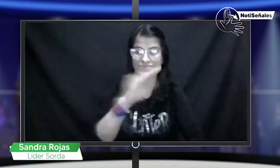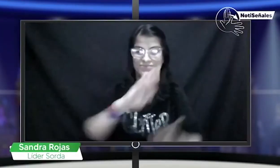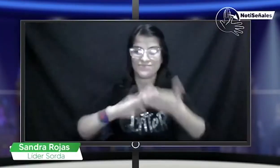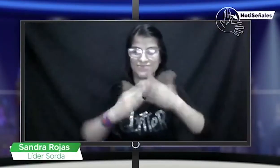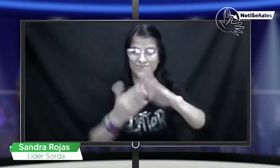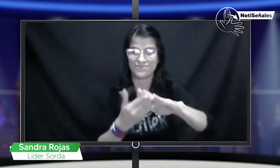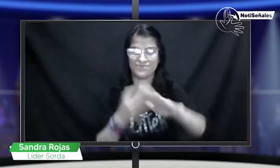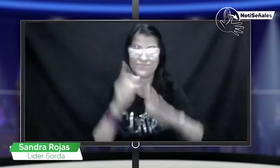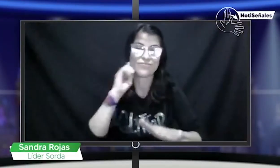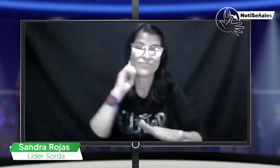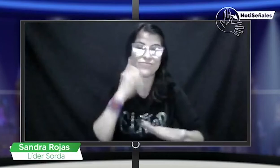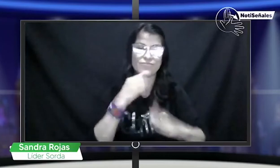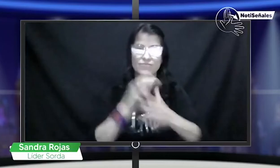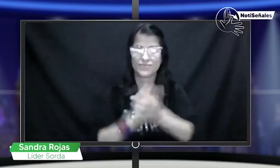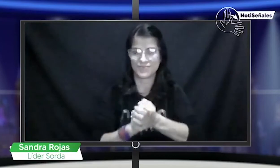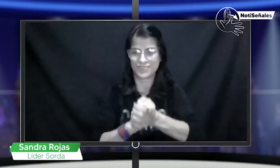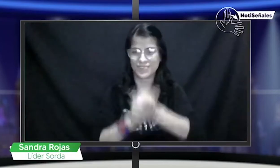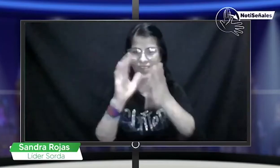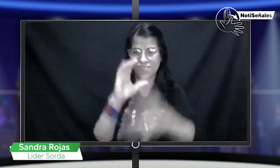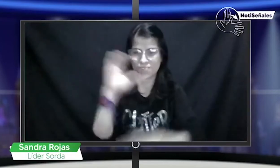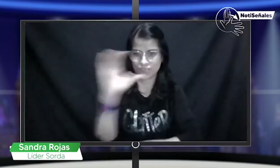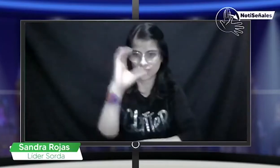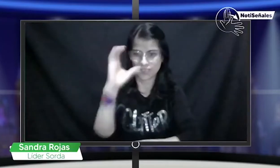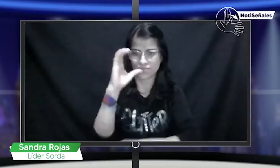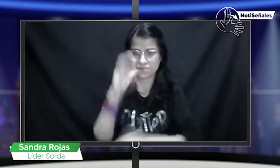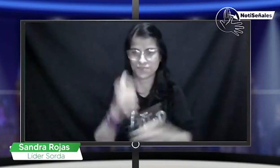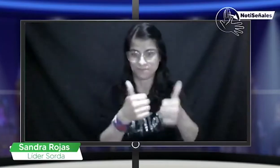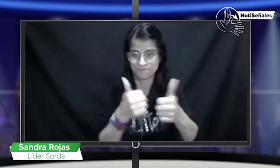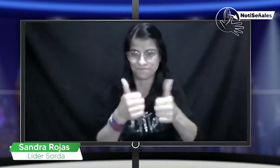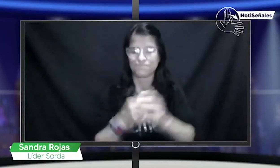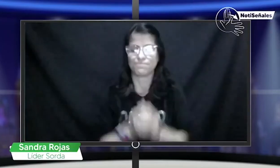Hola, muy buenas noches para todos, para toda la comunidad sorda de Colombia.